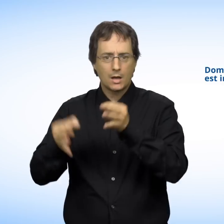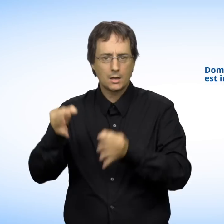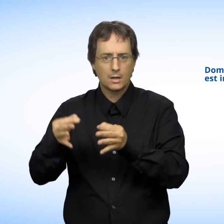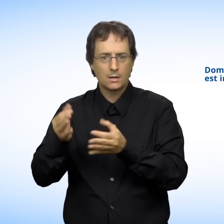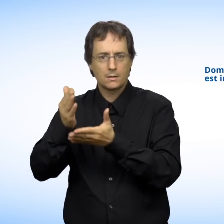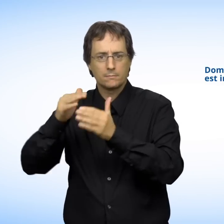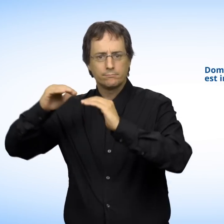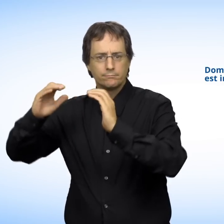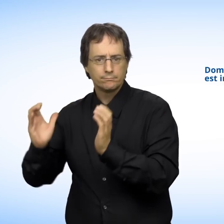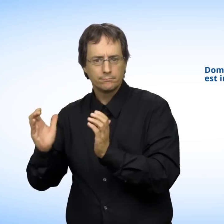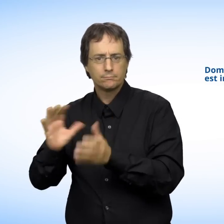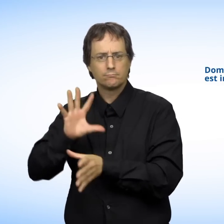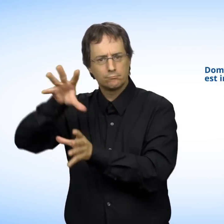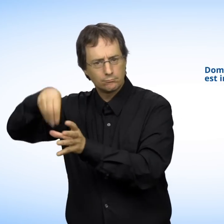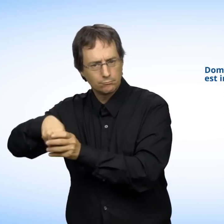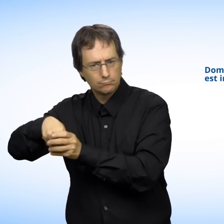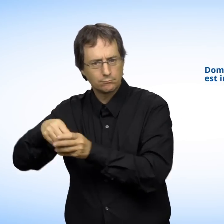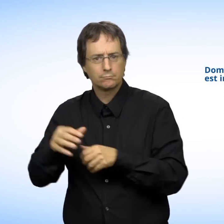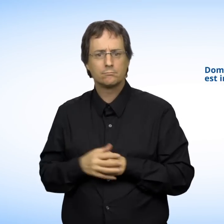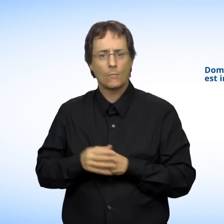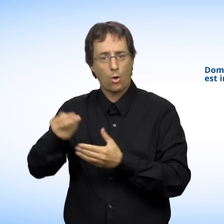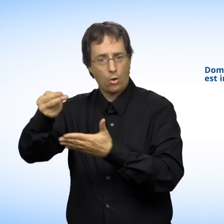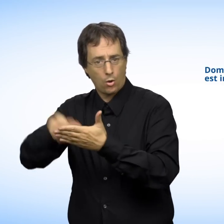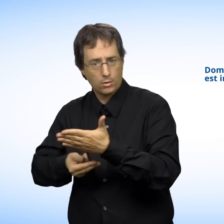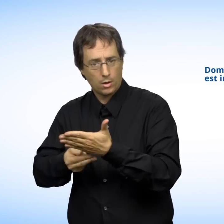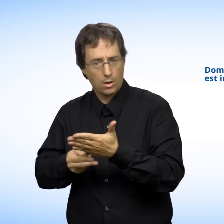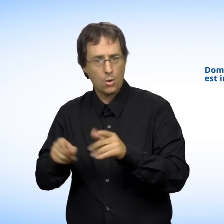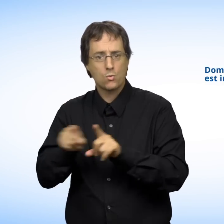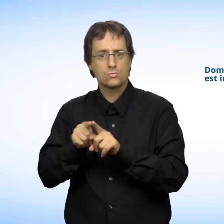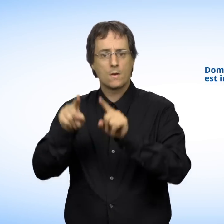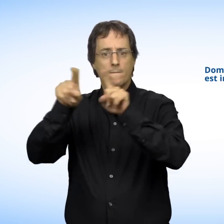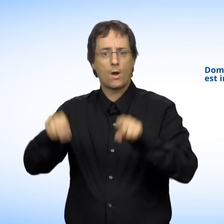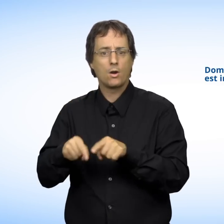Actes juridiques Incluant les contrats et les polices d'assurance